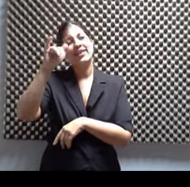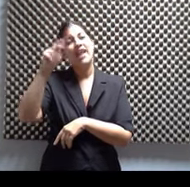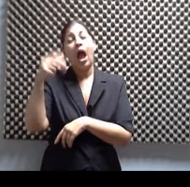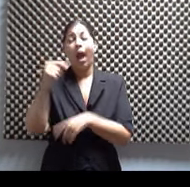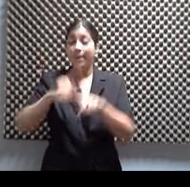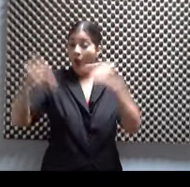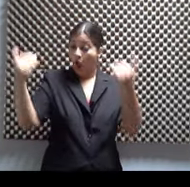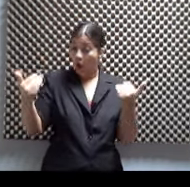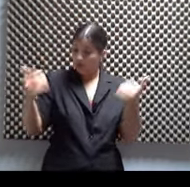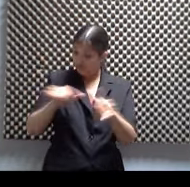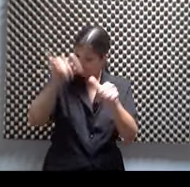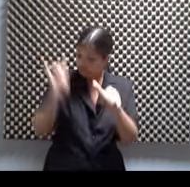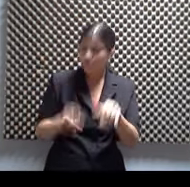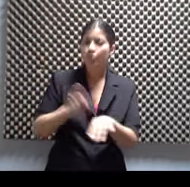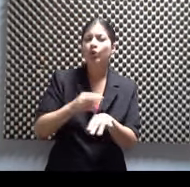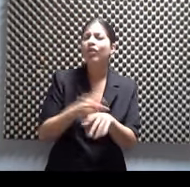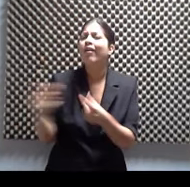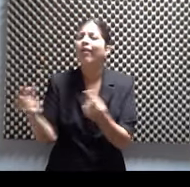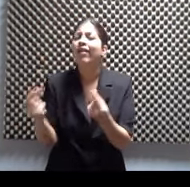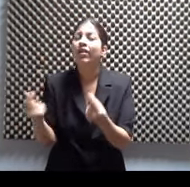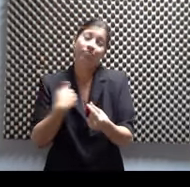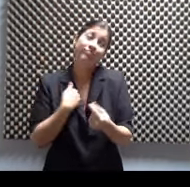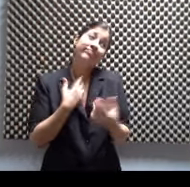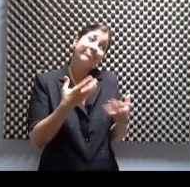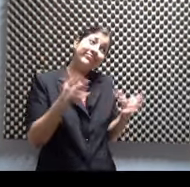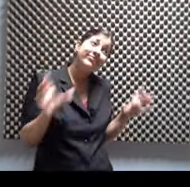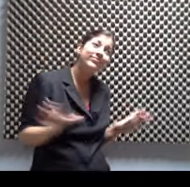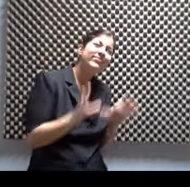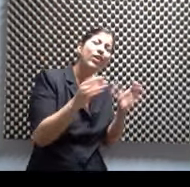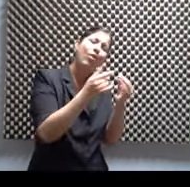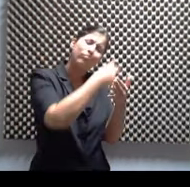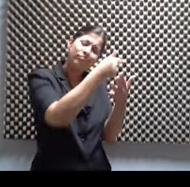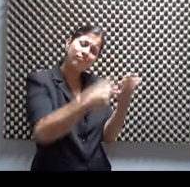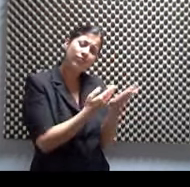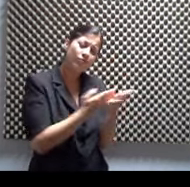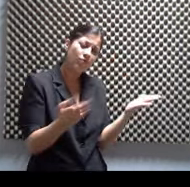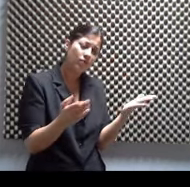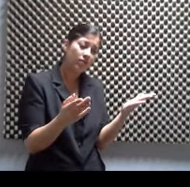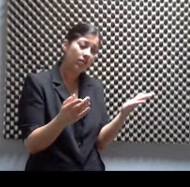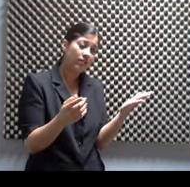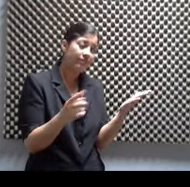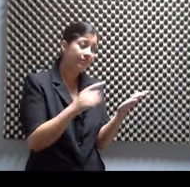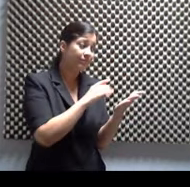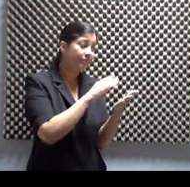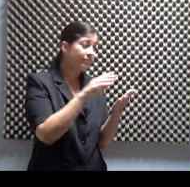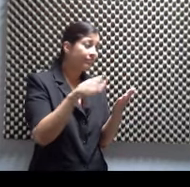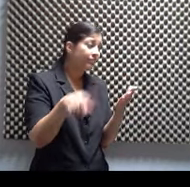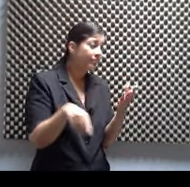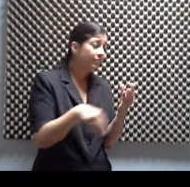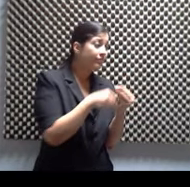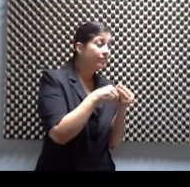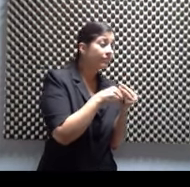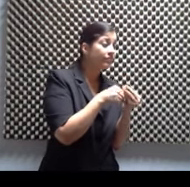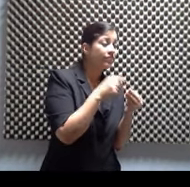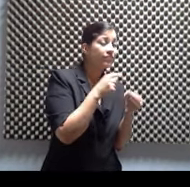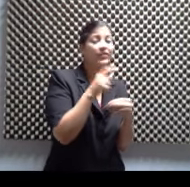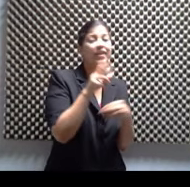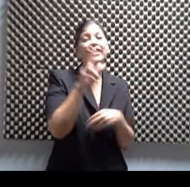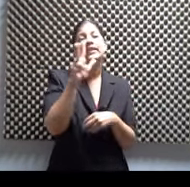hacer? Mira, quiero hacer muchas cosas. Entre ellas, yo hice un, vamos a decir, un compilado de tres obras de teatro de